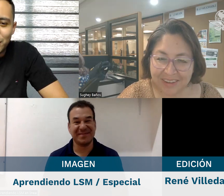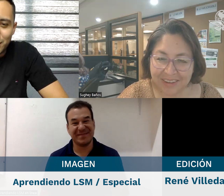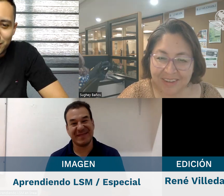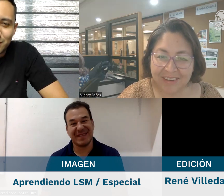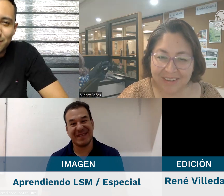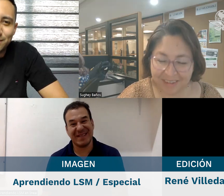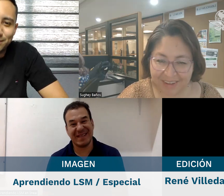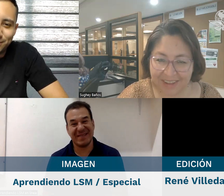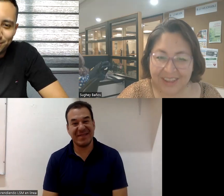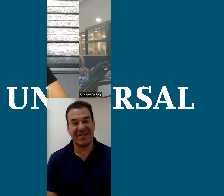señas